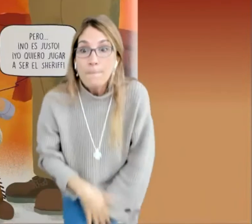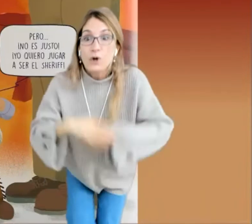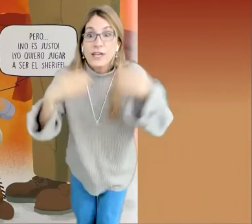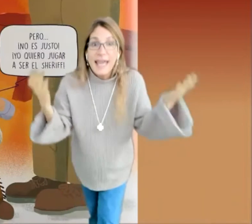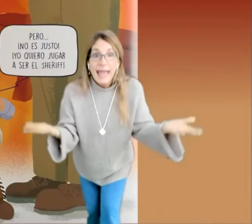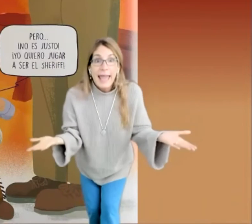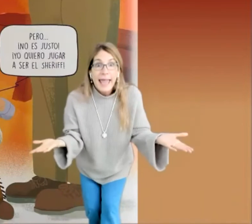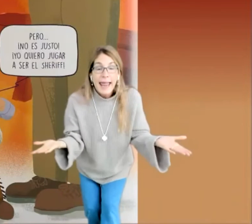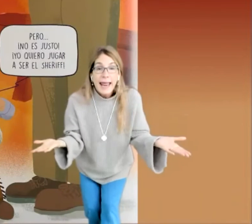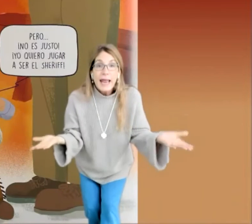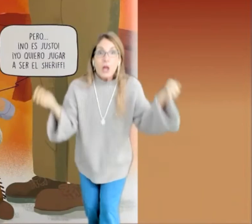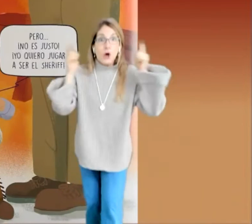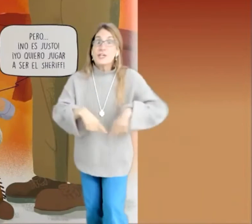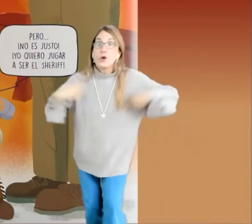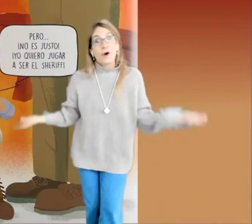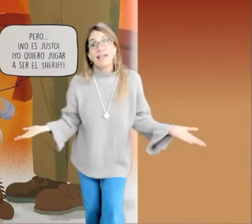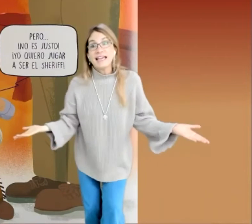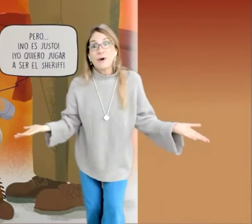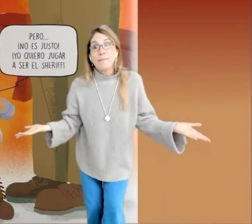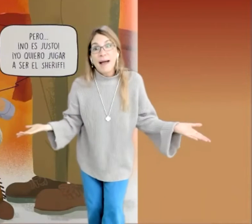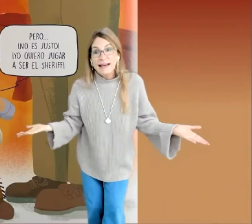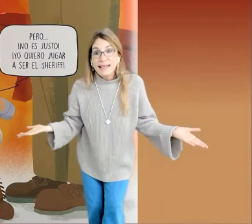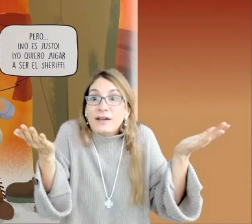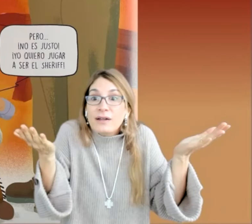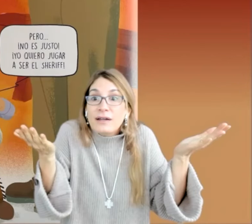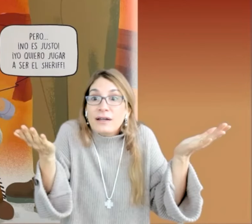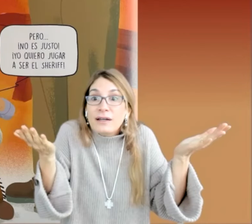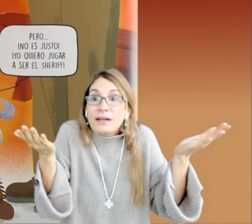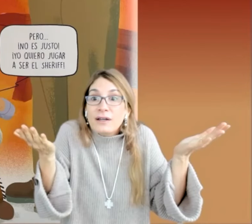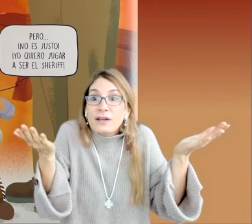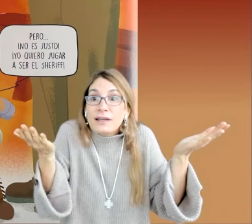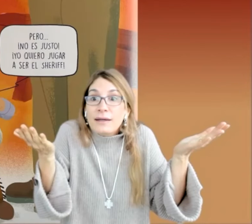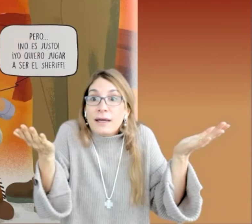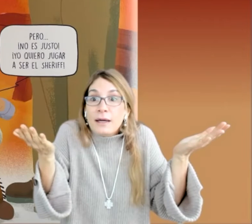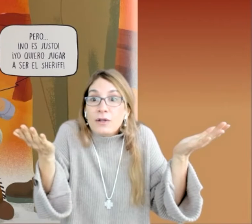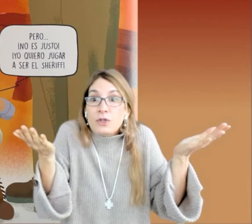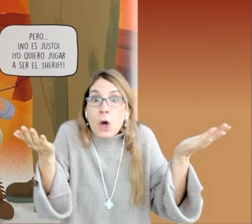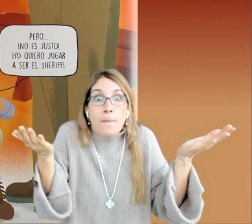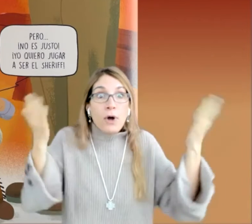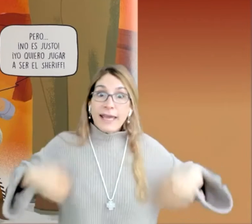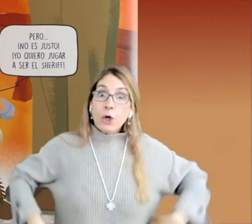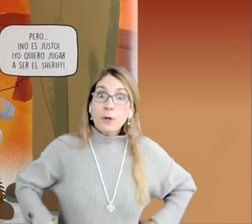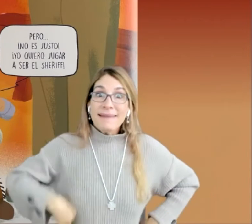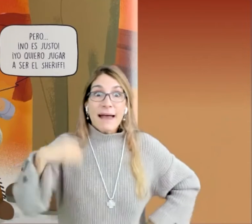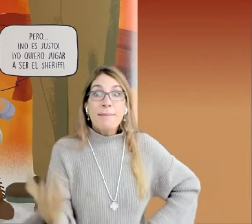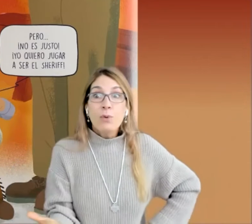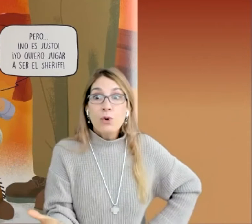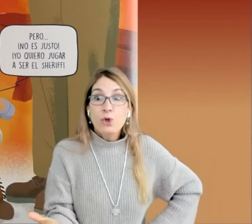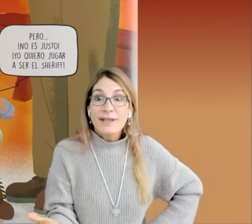¿Por qué los niños no habían ido al parque? Porque Oto mandaba mucho. ¡Porque Oto mandaba mucho!